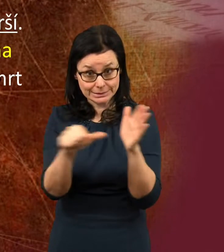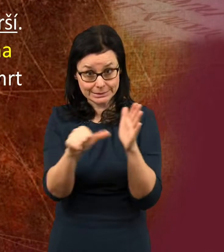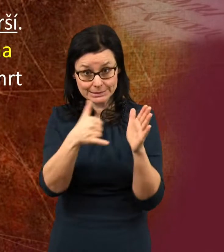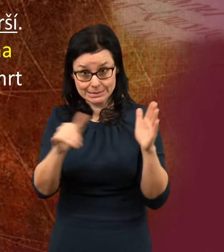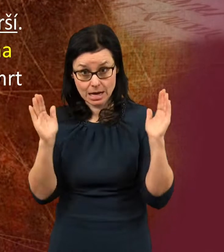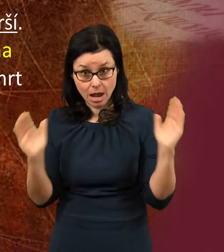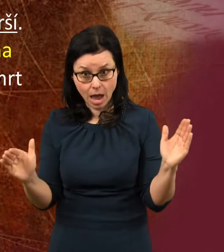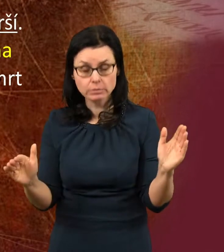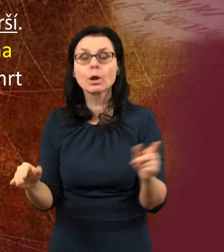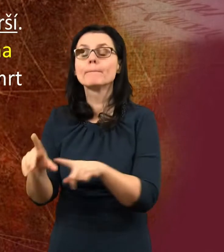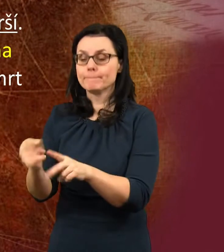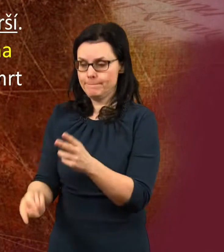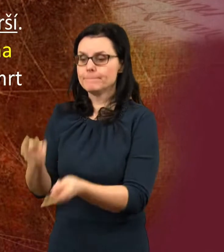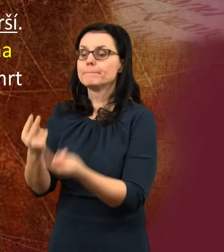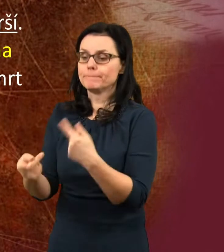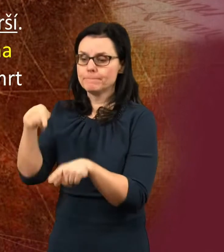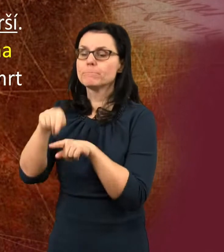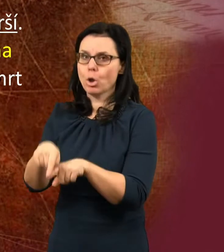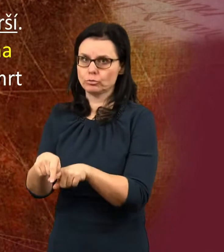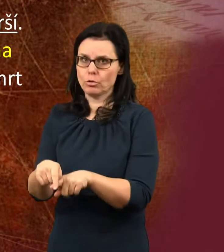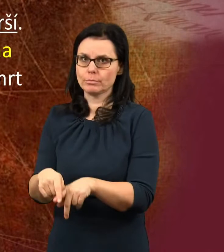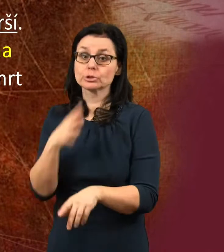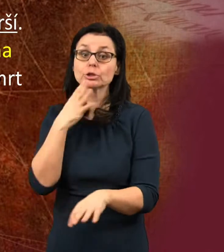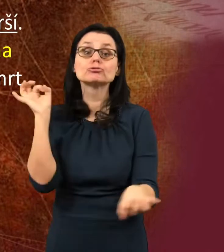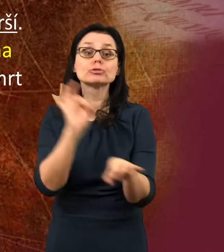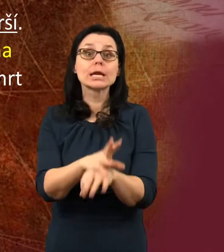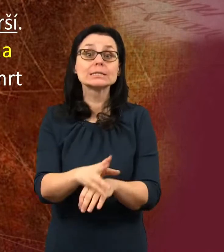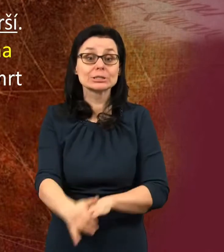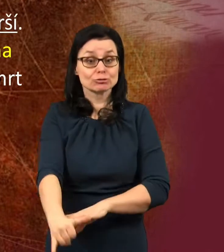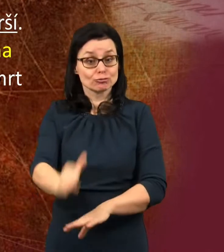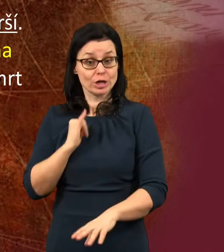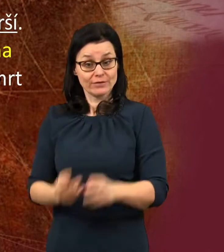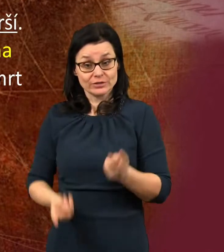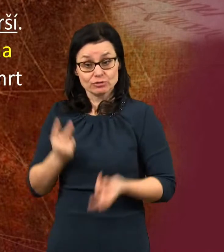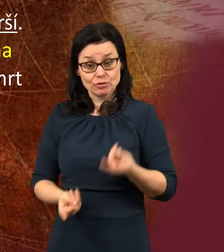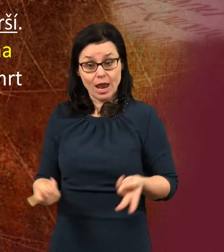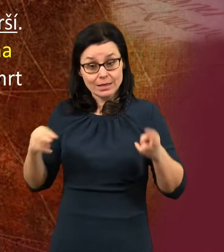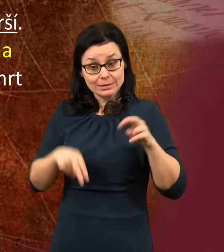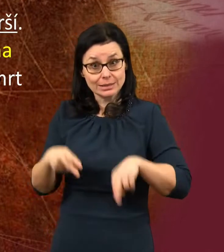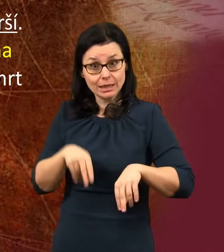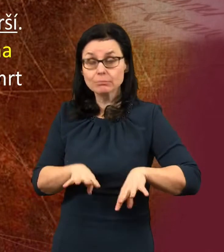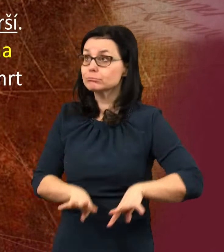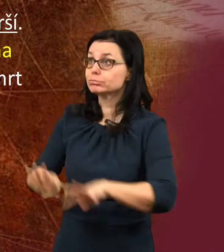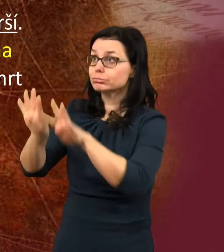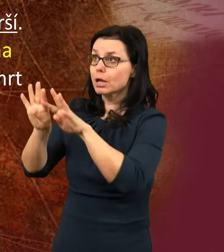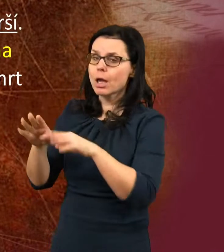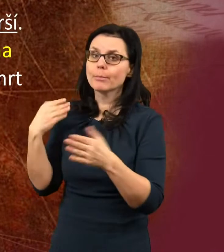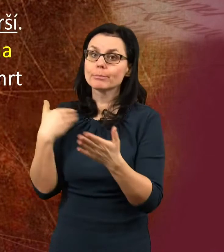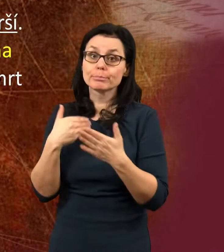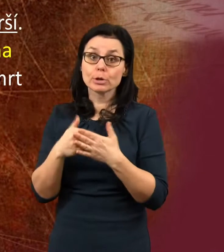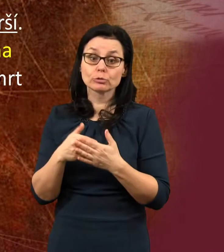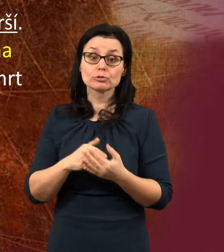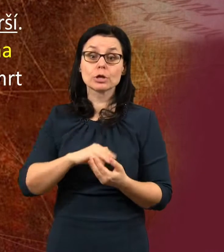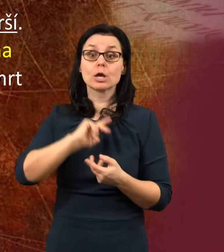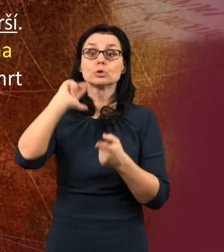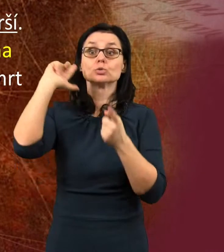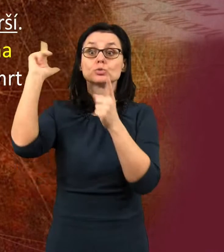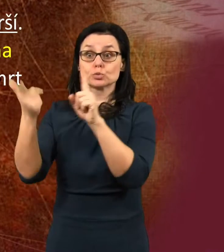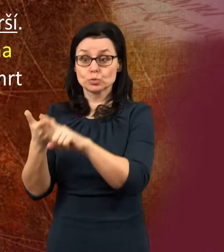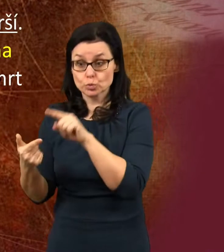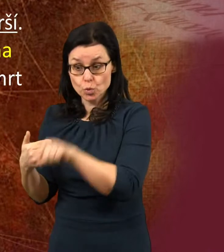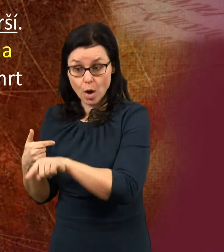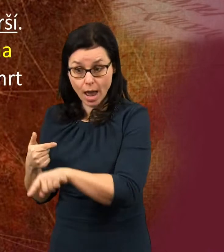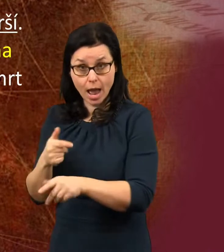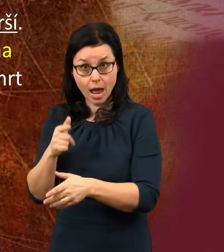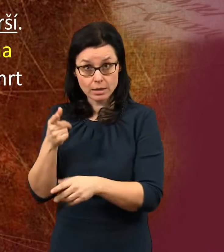Bláhoslavený a svatý, kdo má podíl na prvním vzkříšení, nad těmi ta druhá smrt nemá moci. Nýbrž,